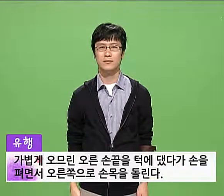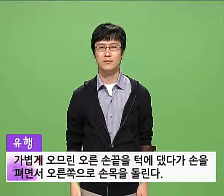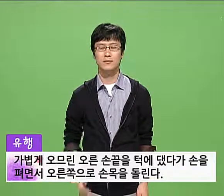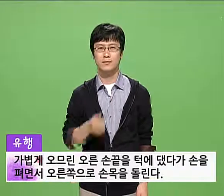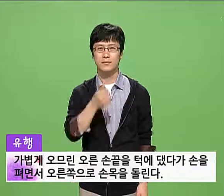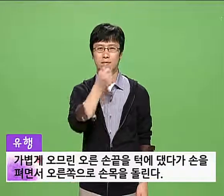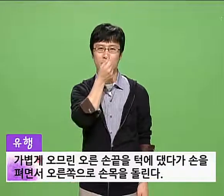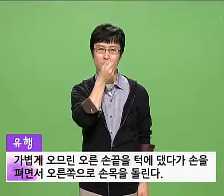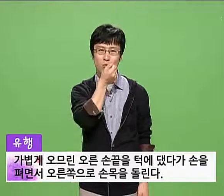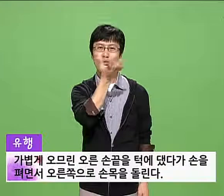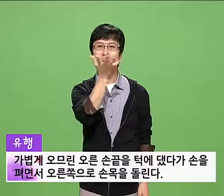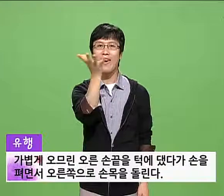유행